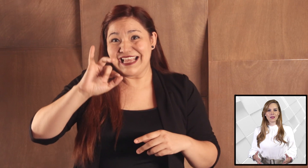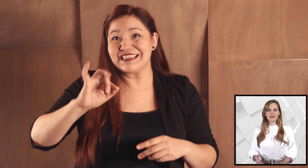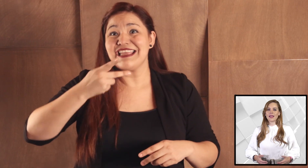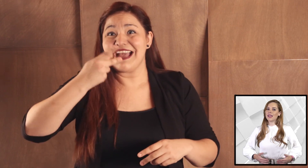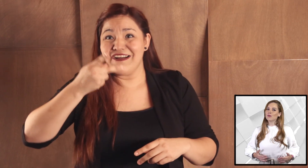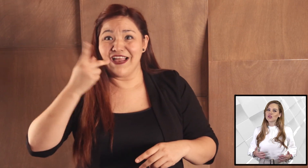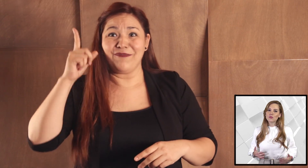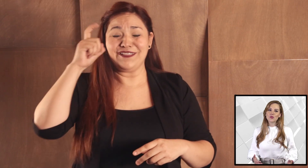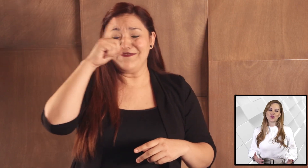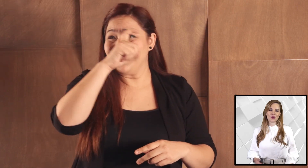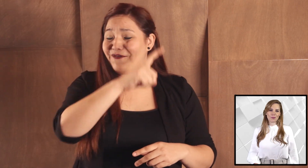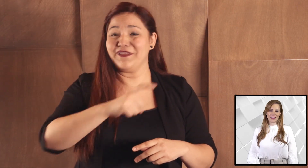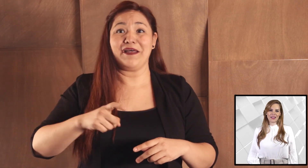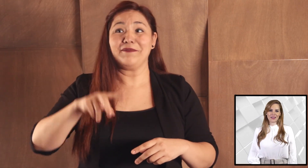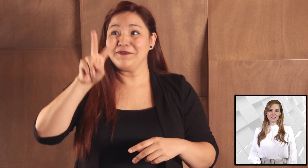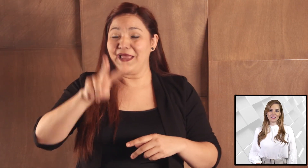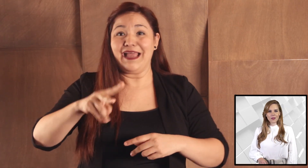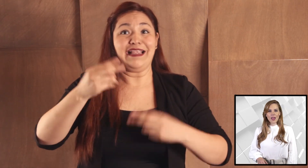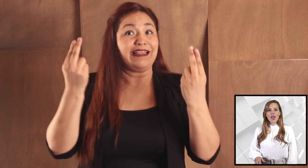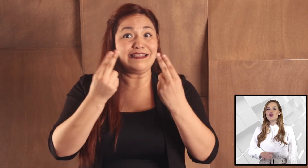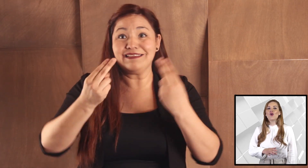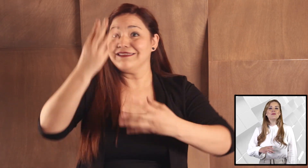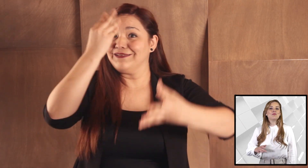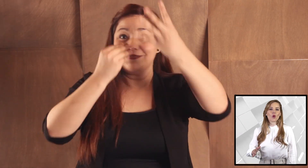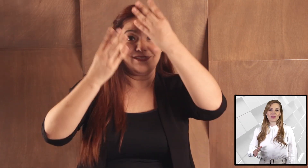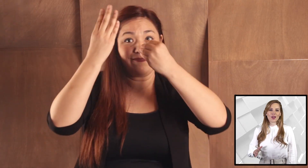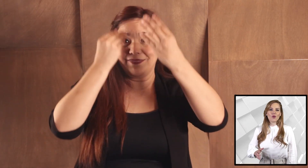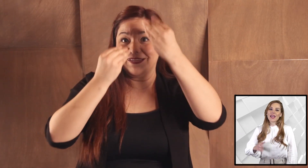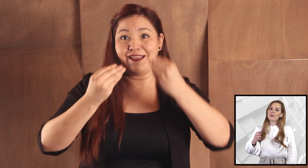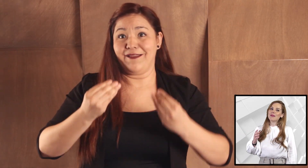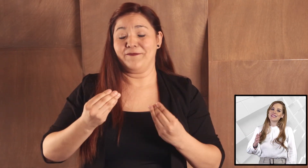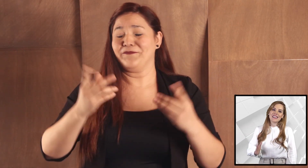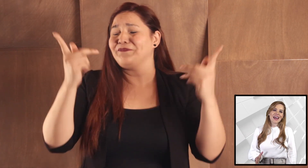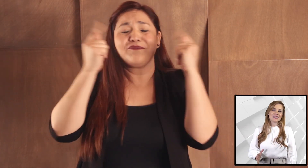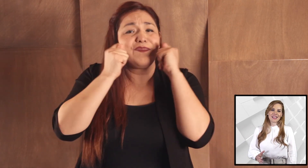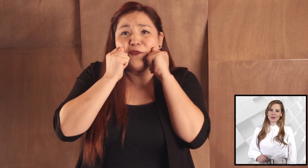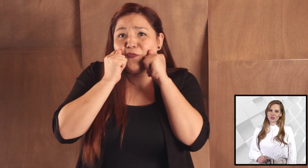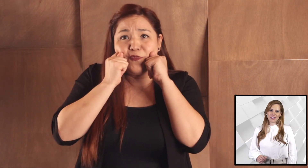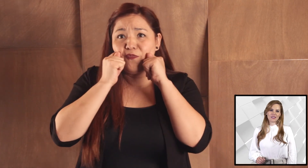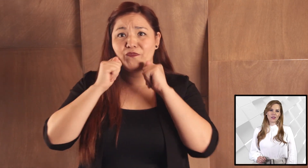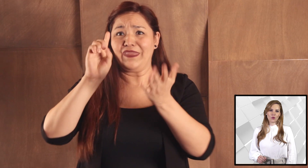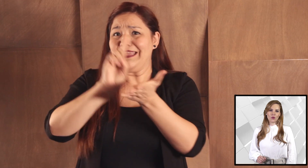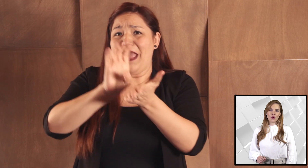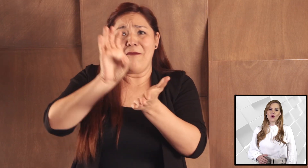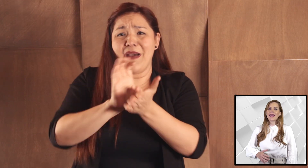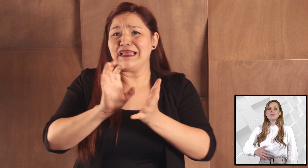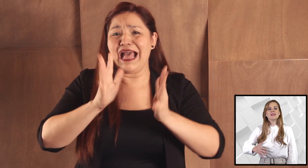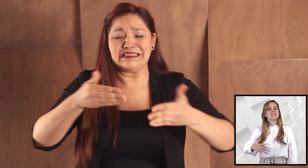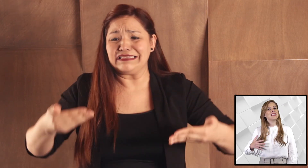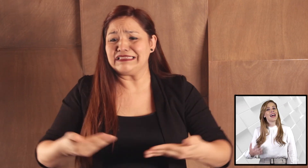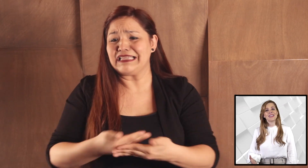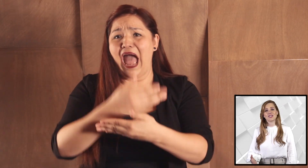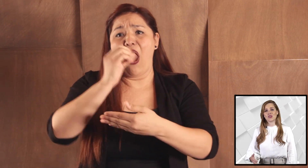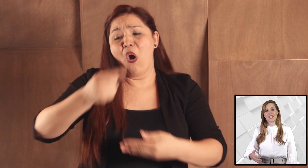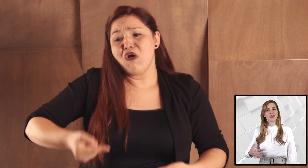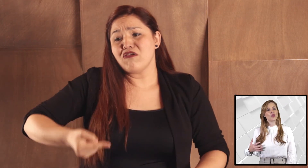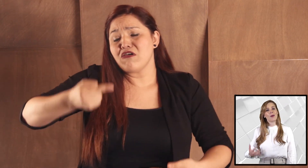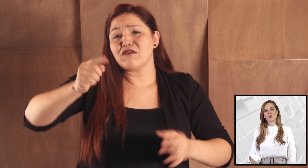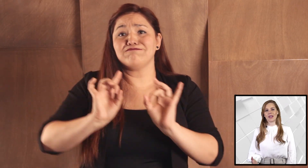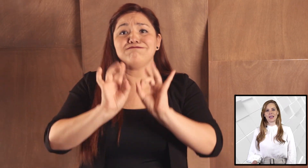tenemos mucho que aprender. No importa con qué capacidades hayamos nacido o qué capacidades nos hayan robado en el